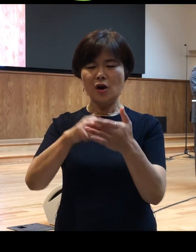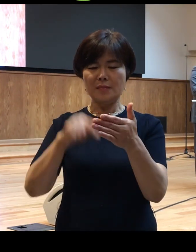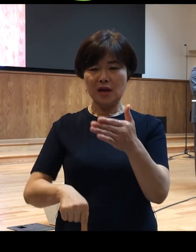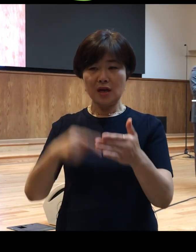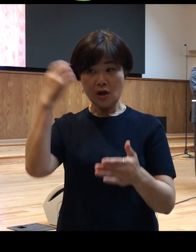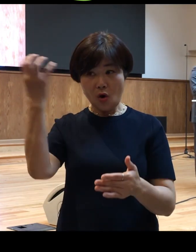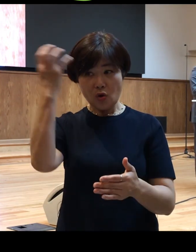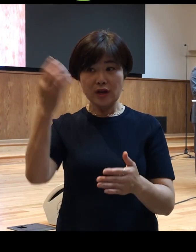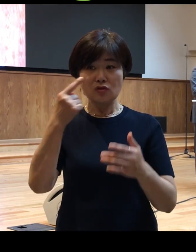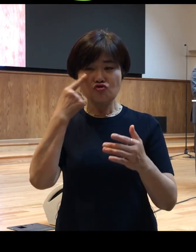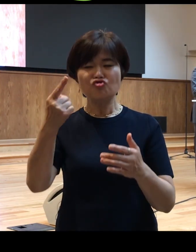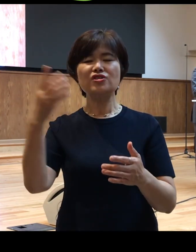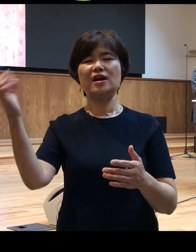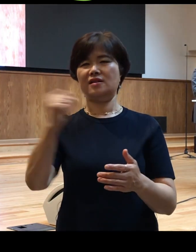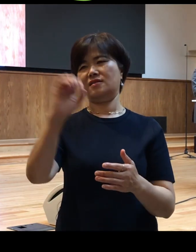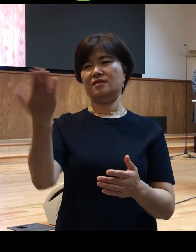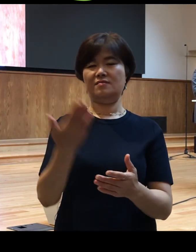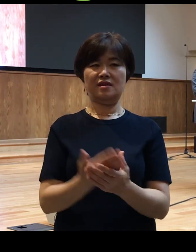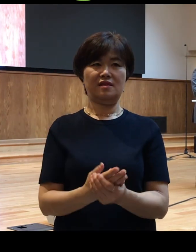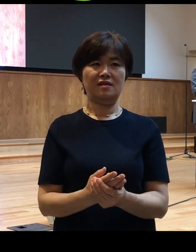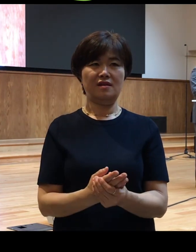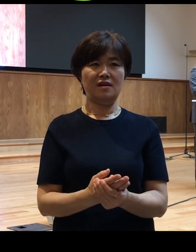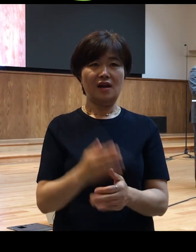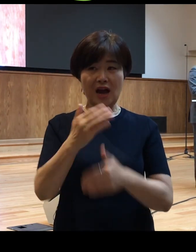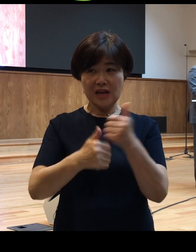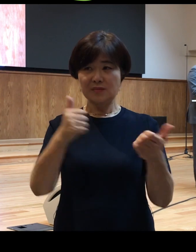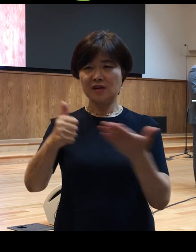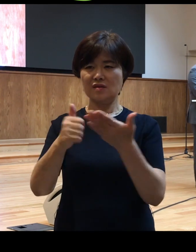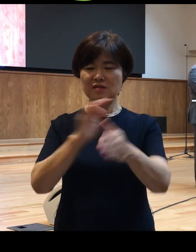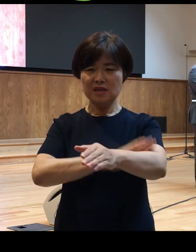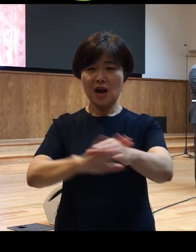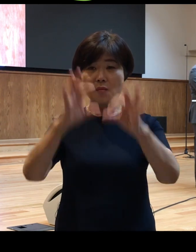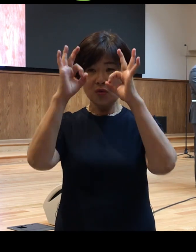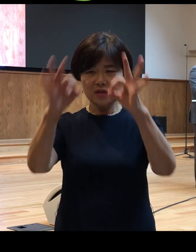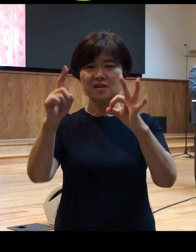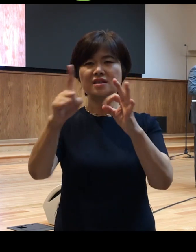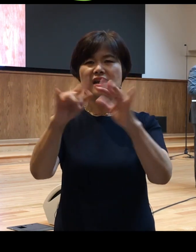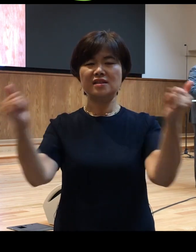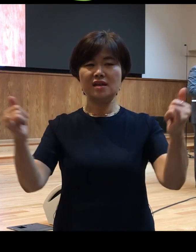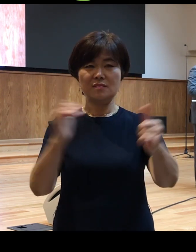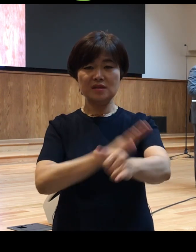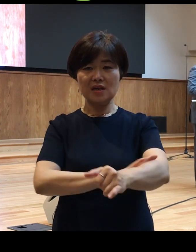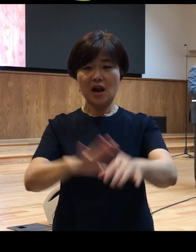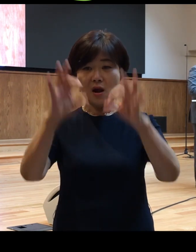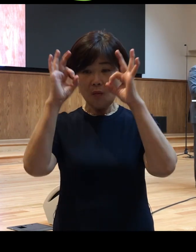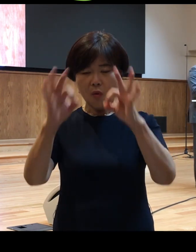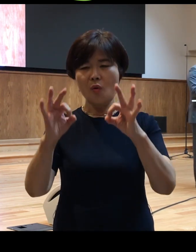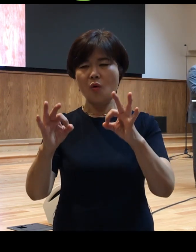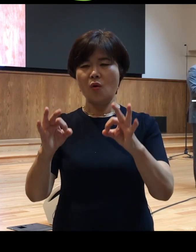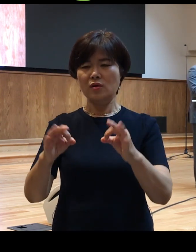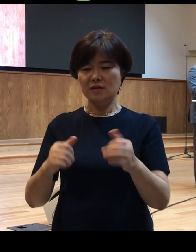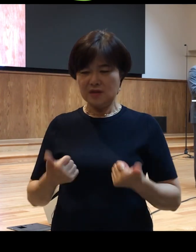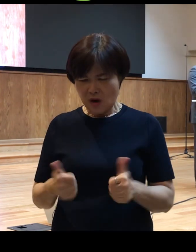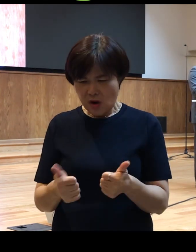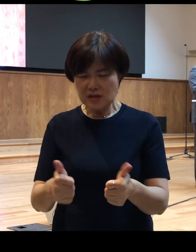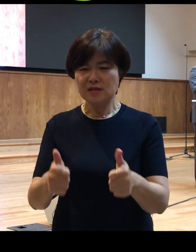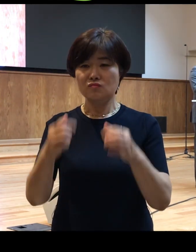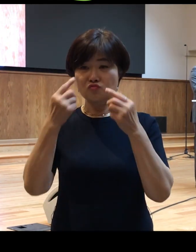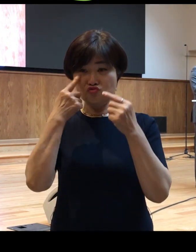가져야 하는 것입니다 하나님께서 주목하시는 그 한 사람을 주목하는 열정어린 눈을 가져야 합니다